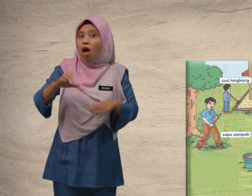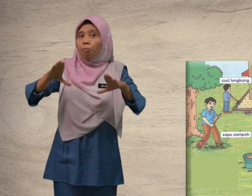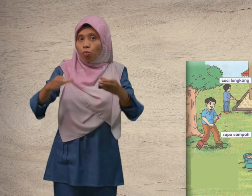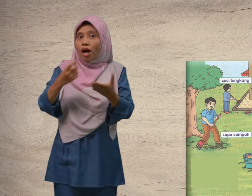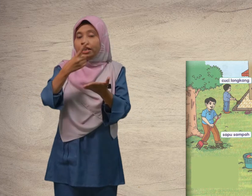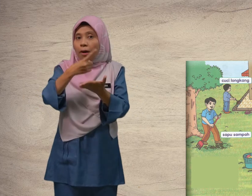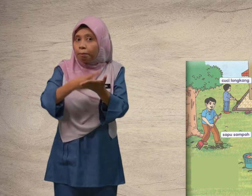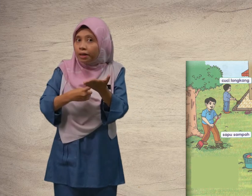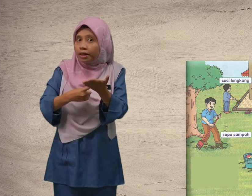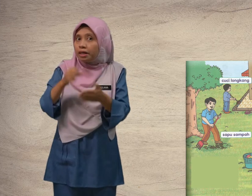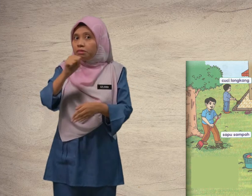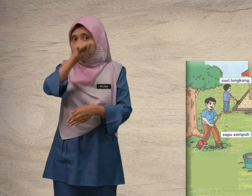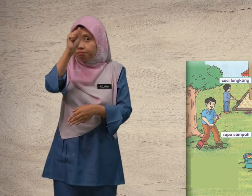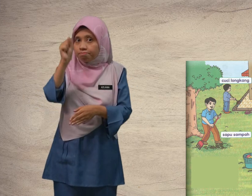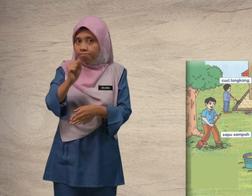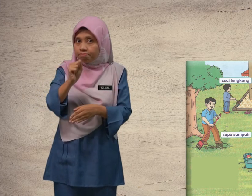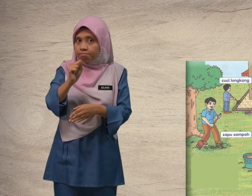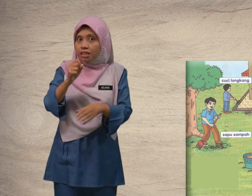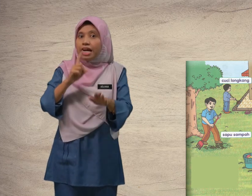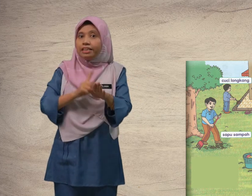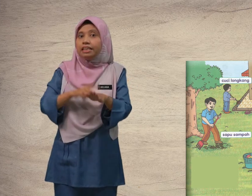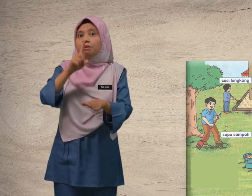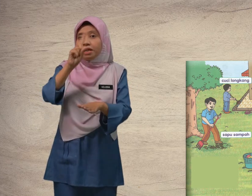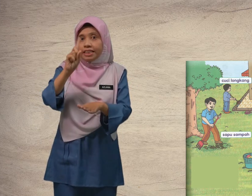Buat apa? Di mana?